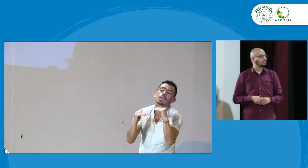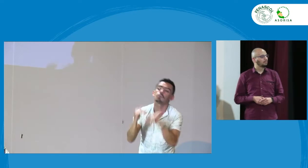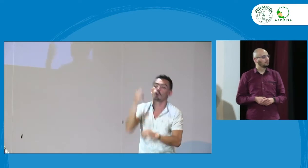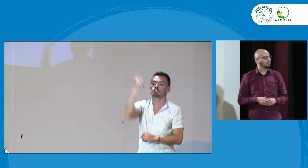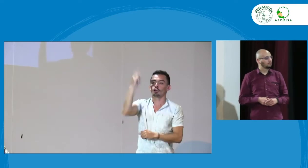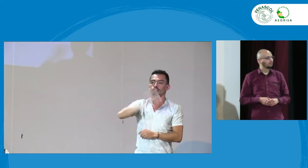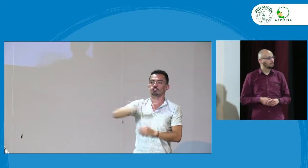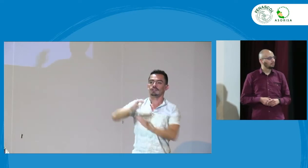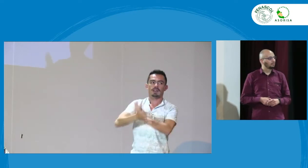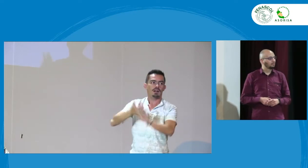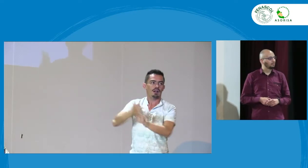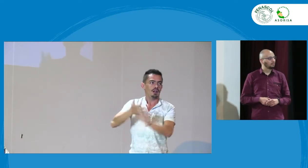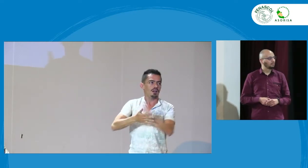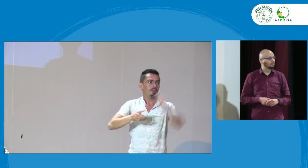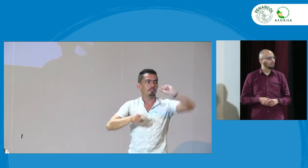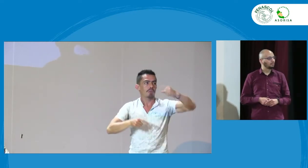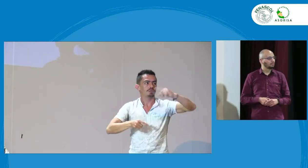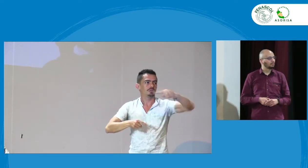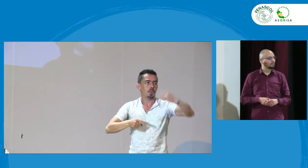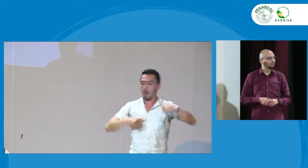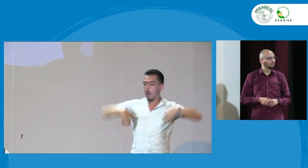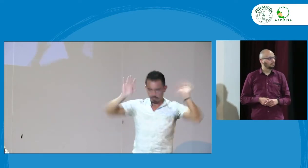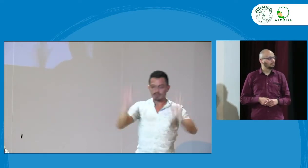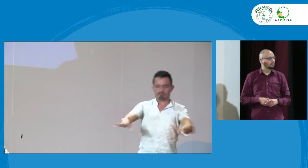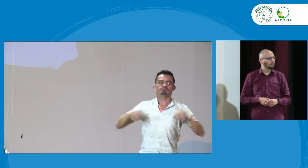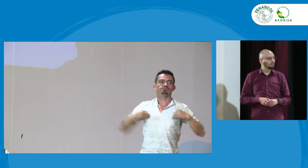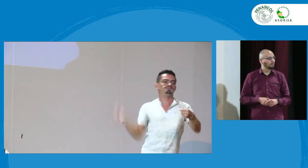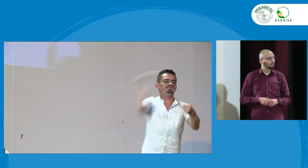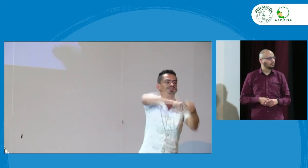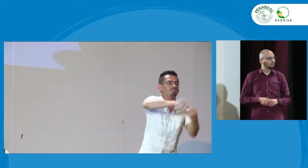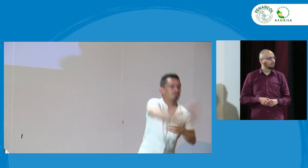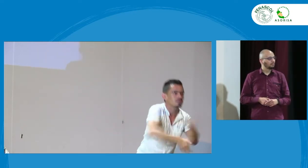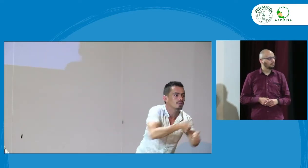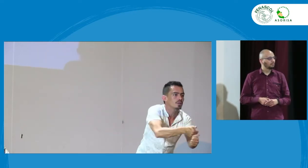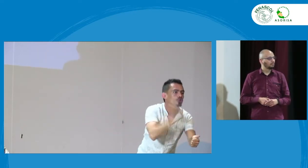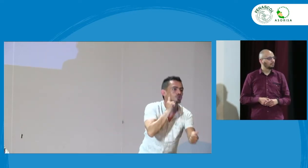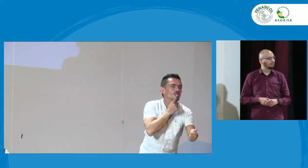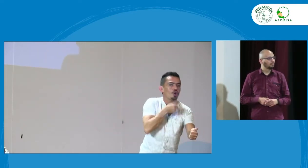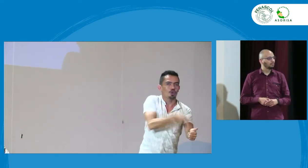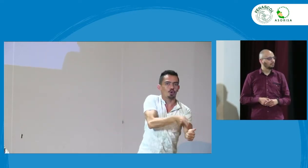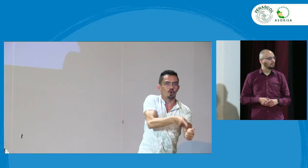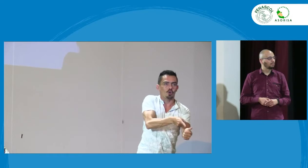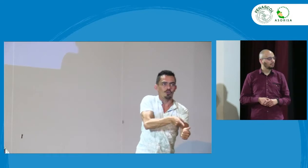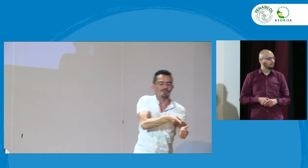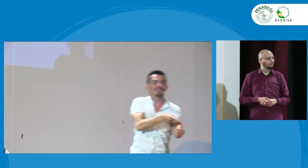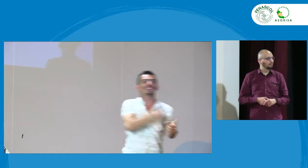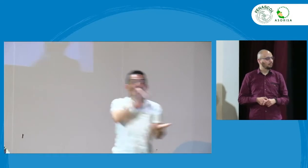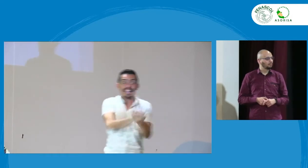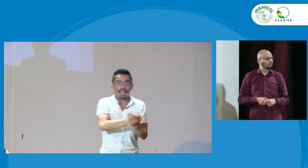exigiendo una proficiencia en lengua de señas solamente un nivel complementario de segundo nivel